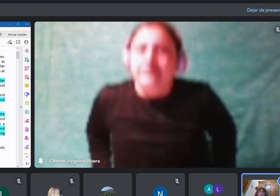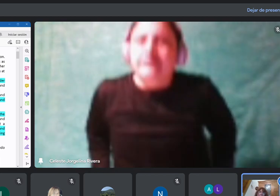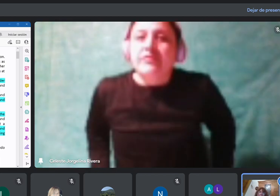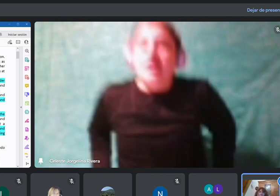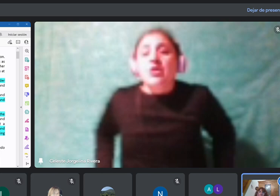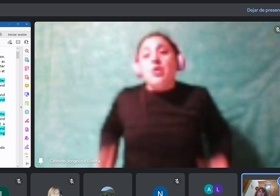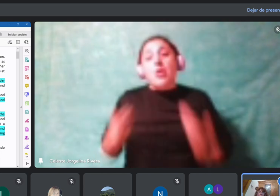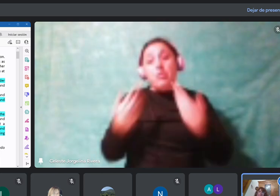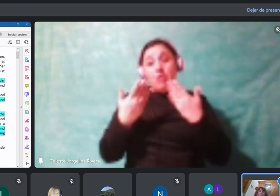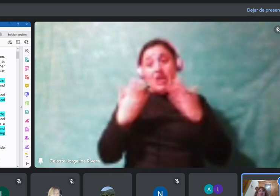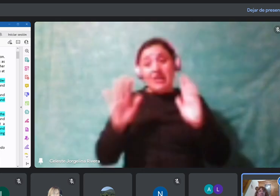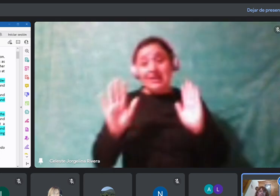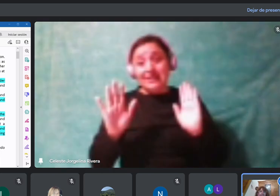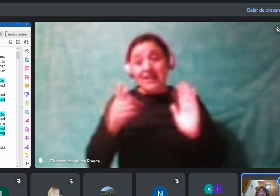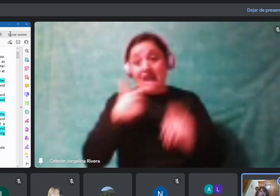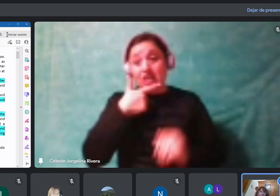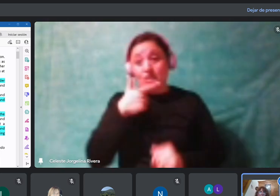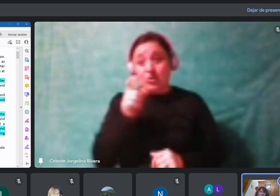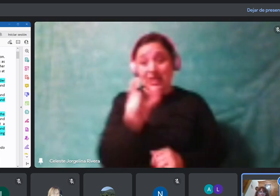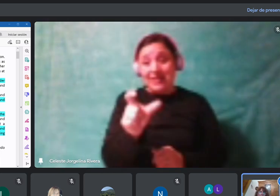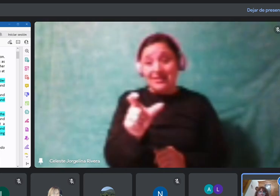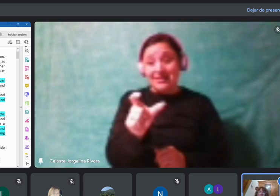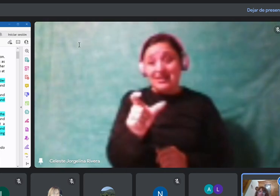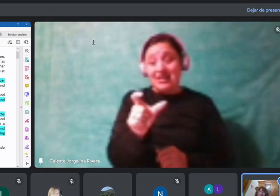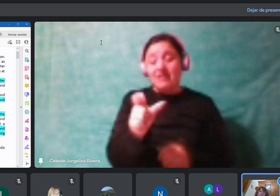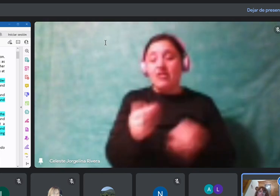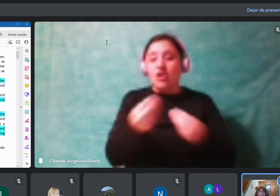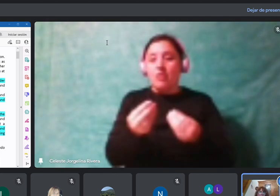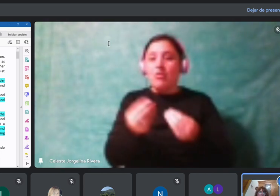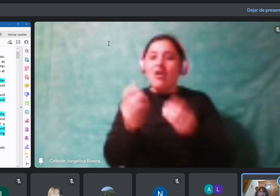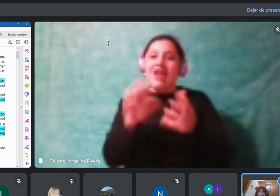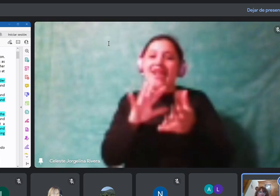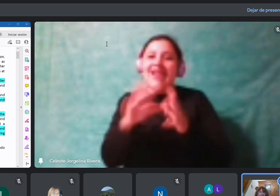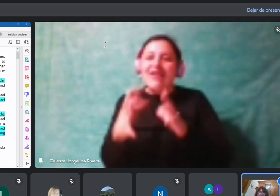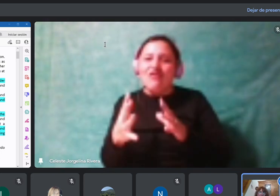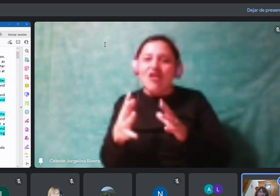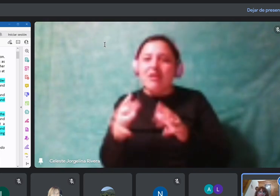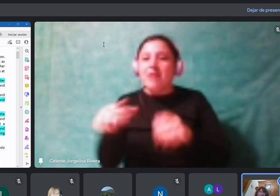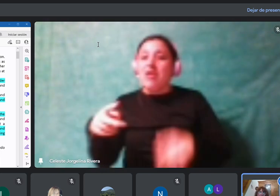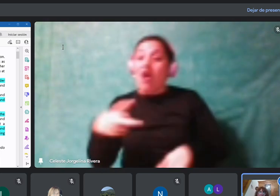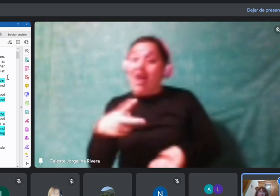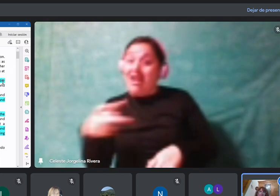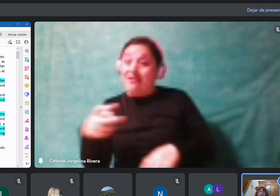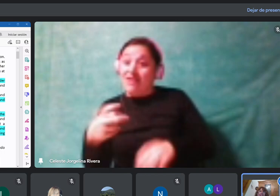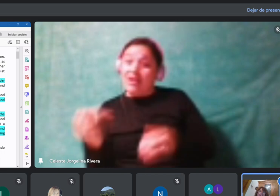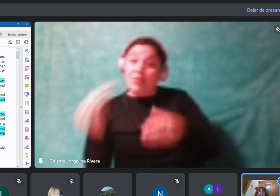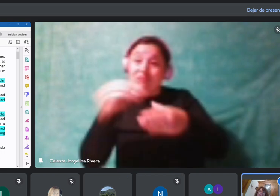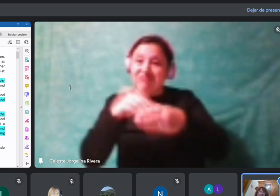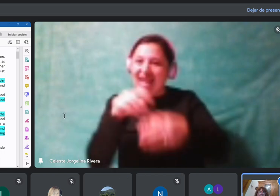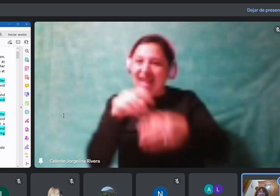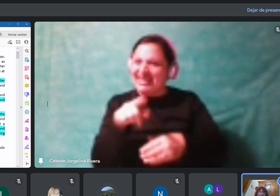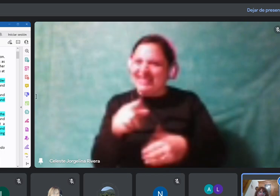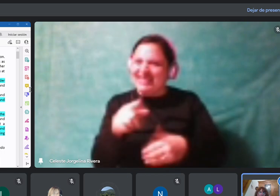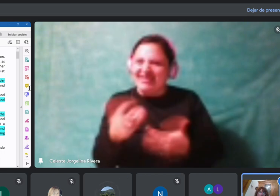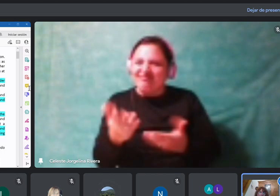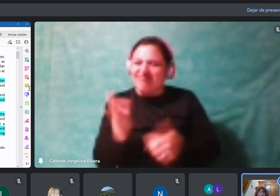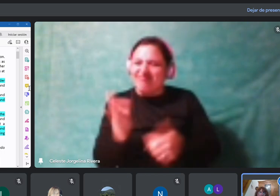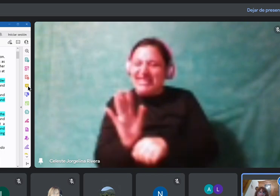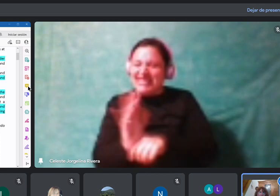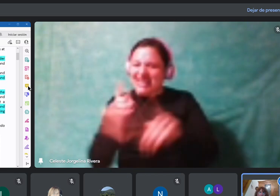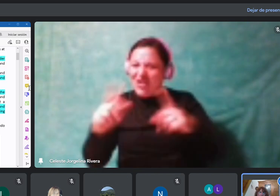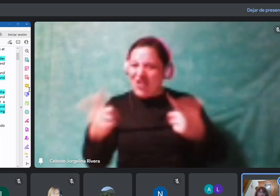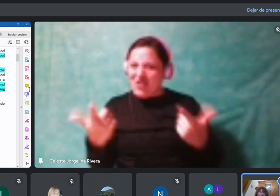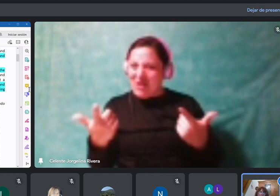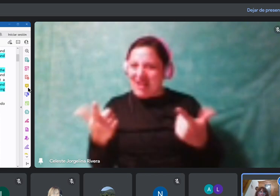un sustantivo, el uso, pero no tendría sentido, porque no tendría verbo la oración. ¿Sí? Entonces, tienen que ir al texto para ver